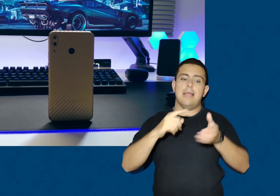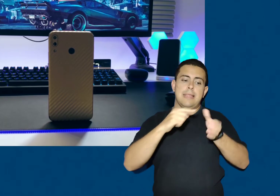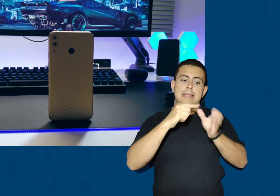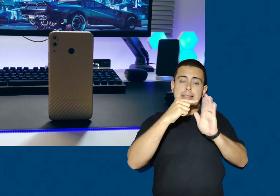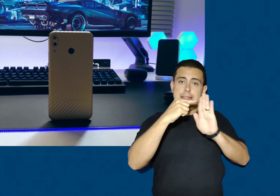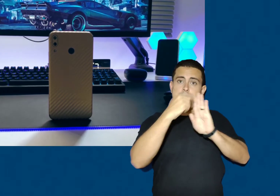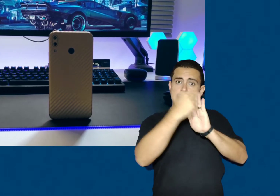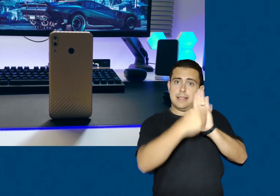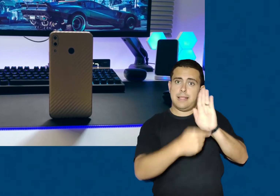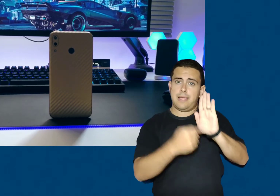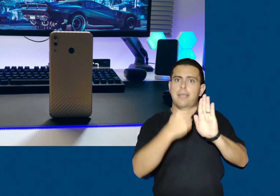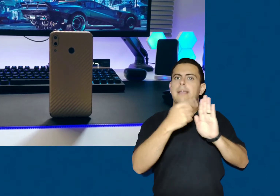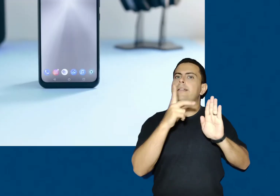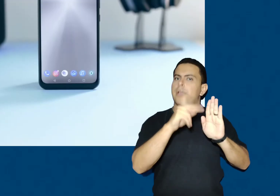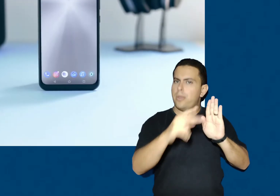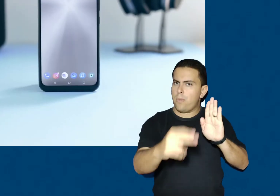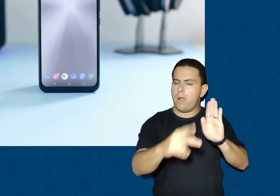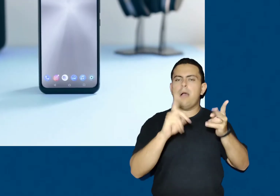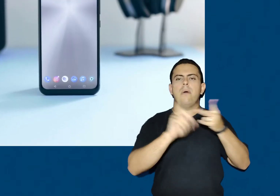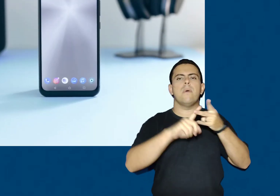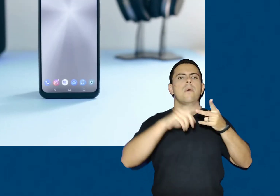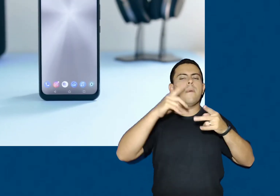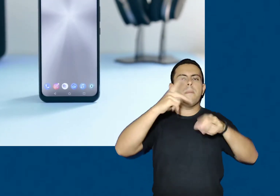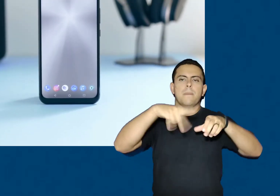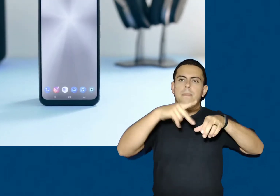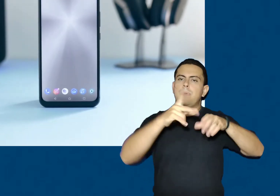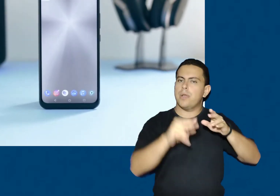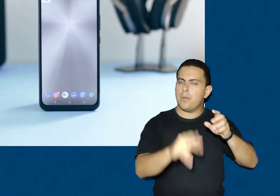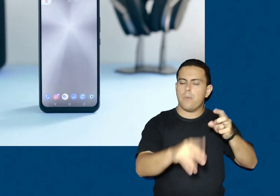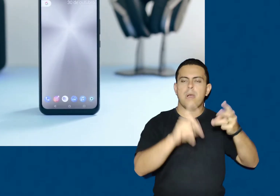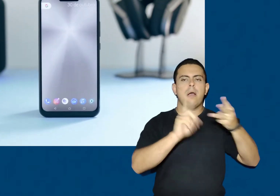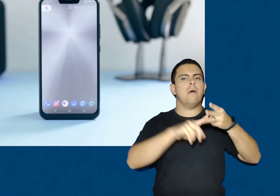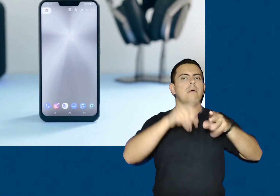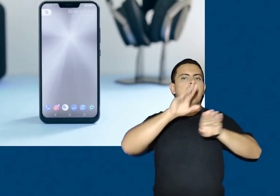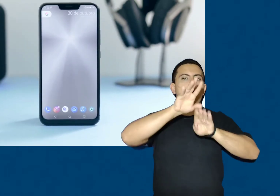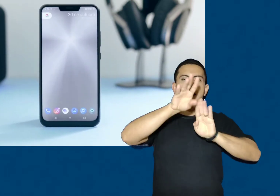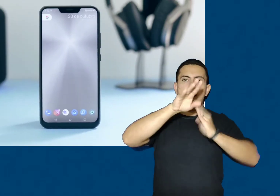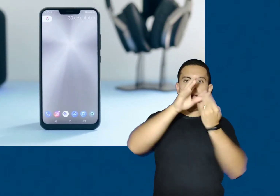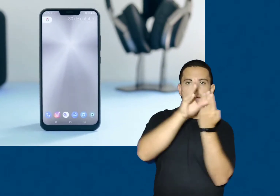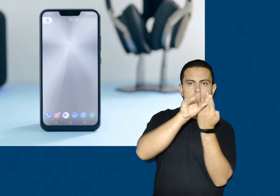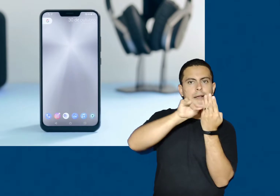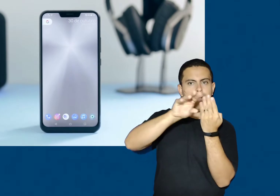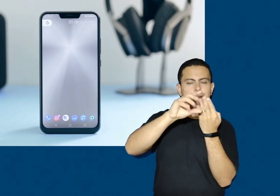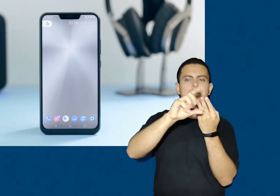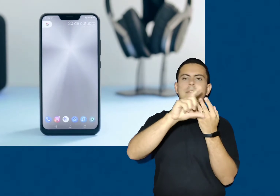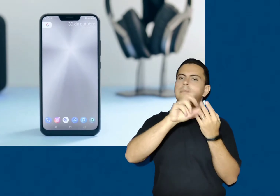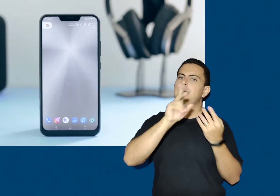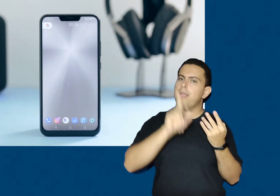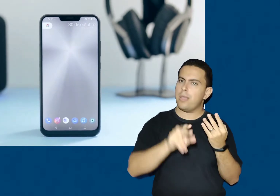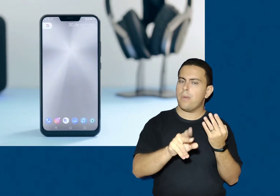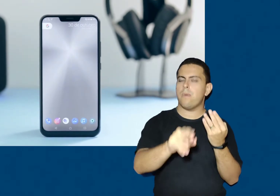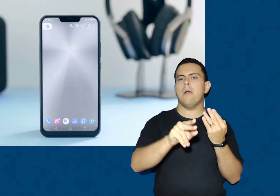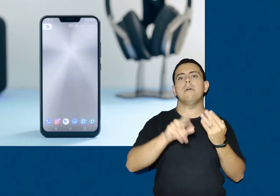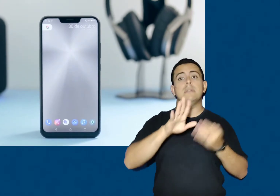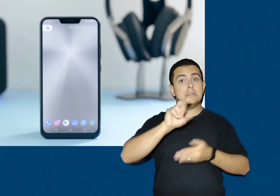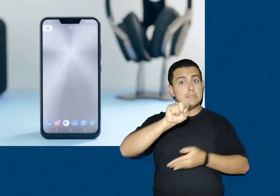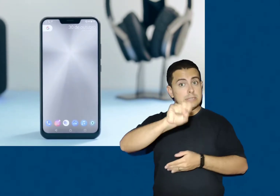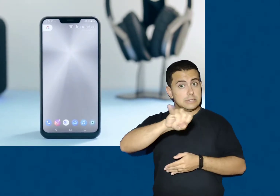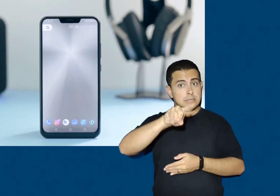mesma, processador é o mesmo, câmeras são as mesmas, bateria é a mesma. Então se você se decidir em comprar um Zenfone 5Z, fique